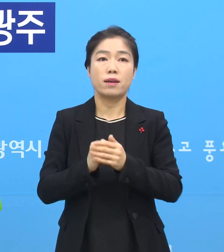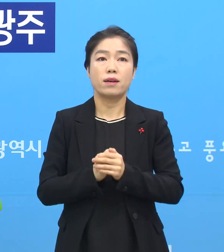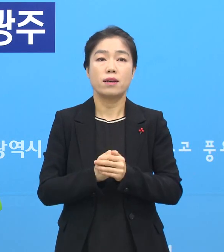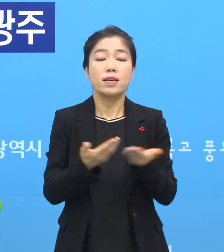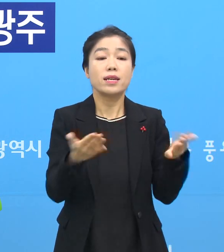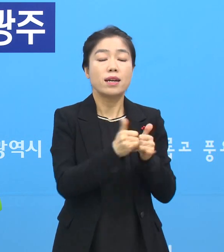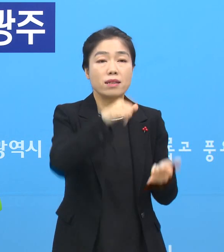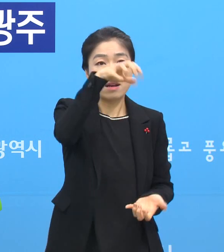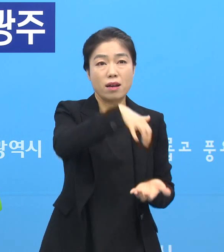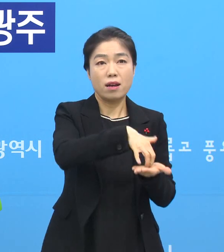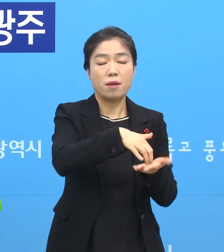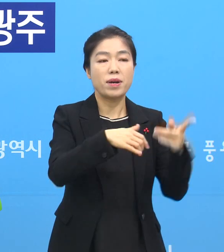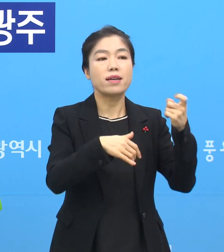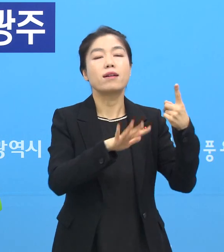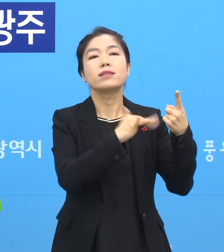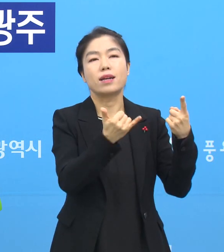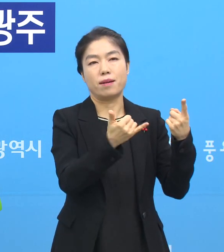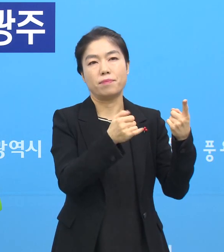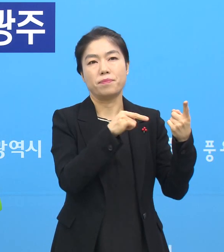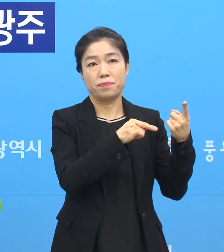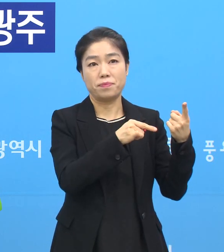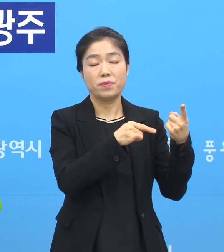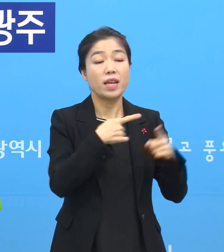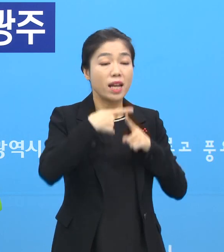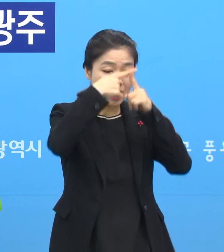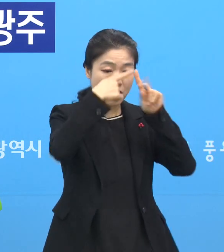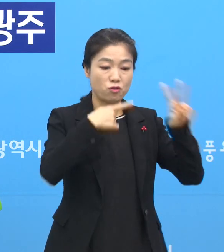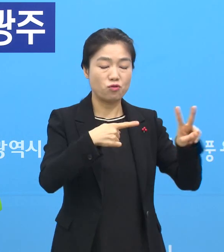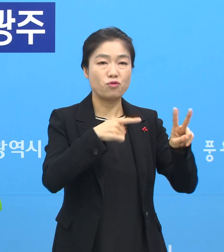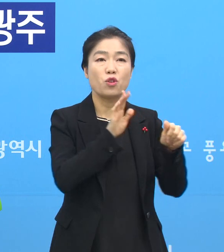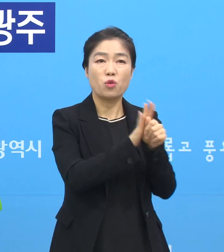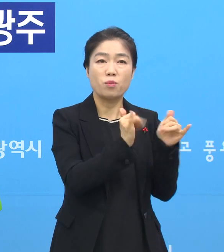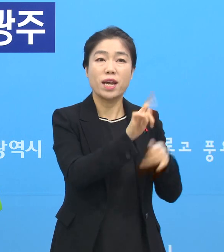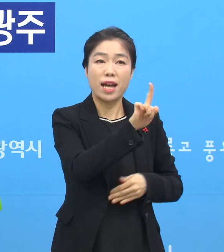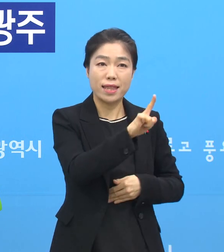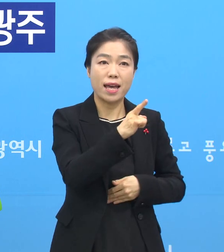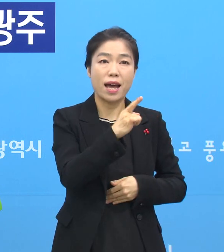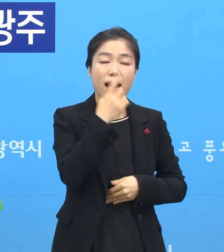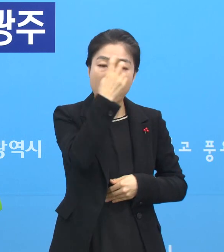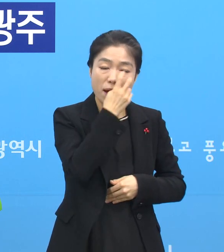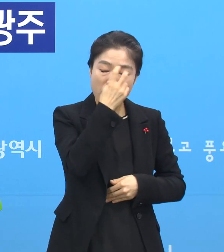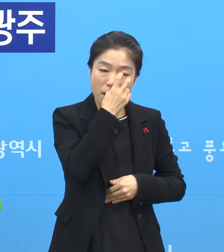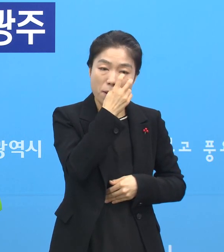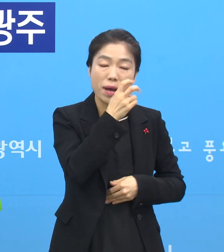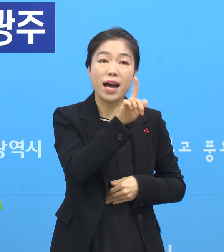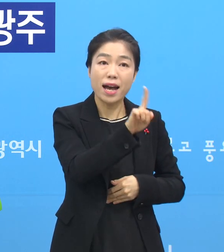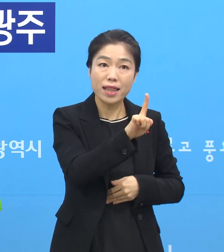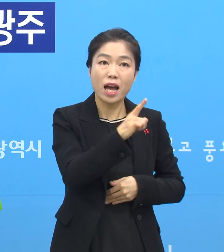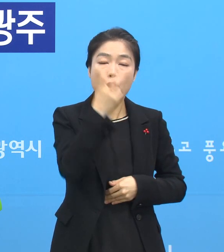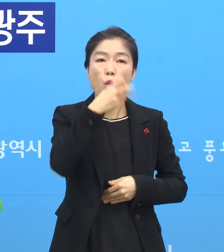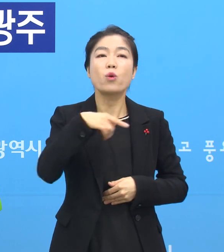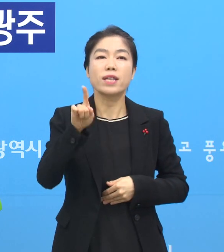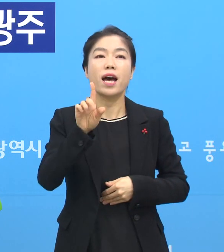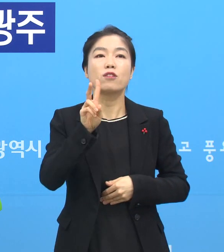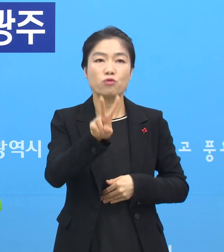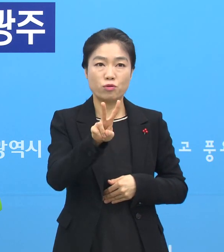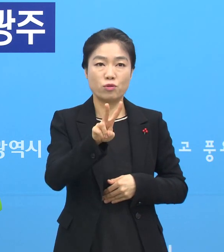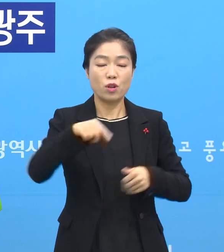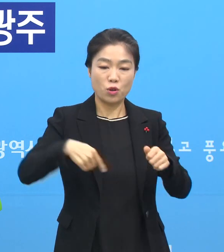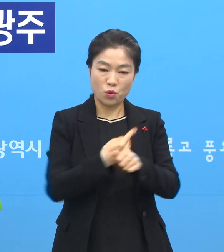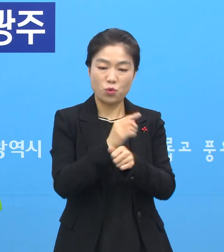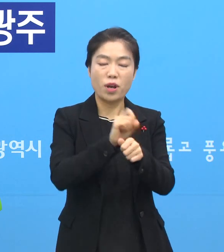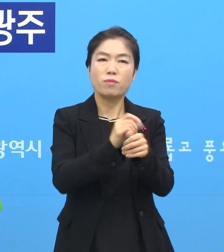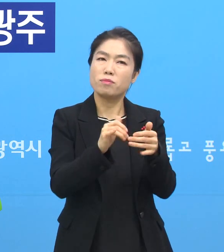직원은 총에서 11명입니다. 간호사 2, 조무사 1명, 간병인 1명, 요양보호사 2명, 그리고 기타